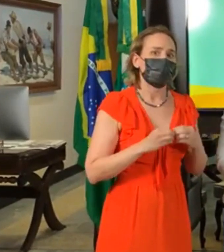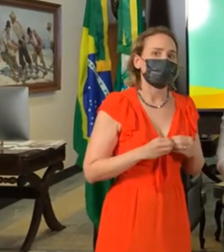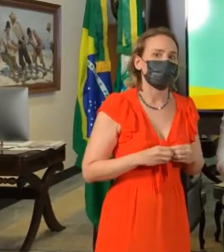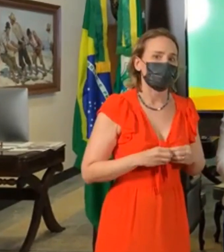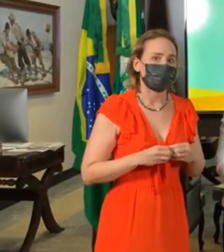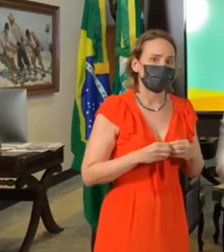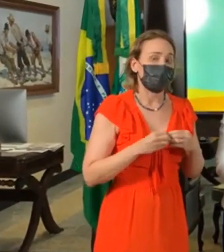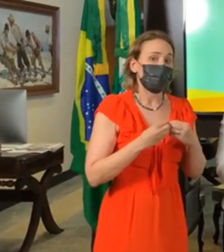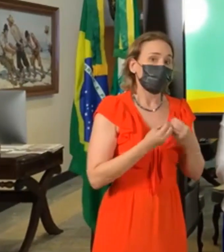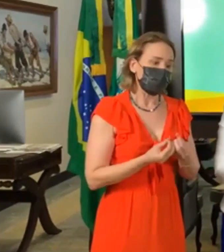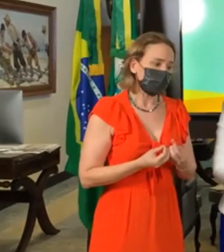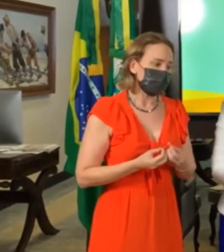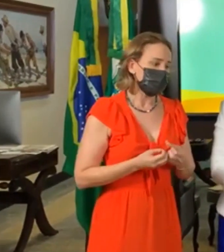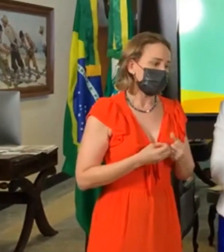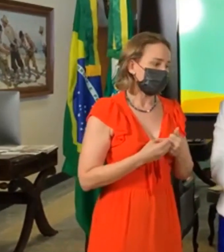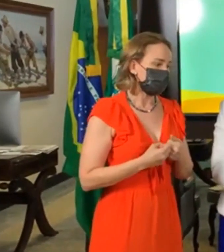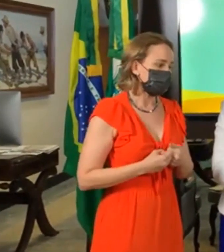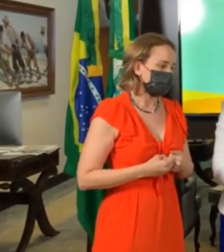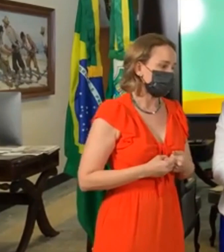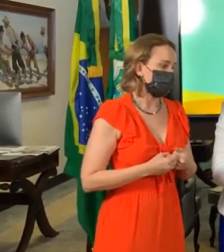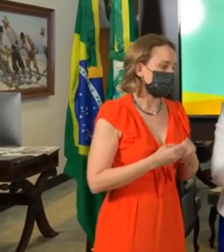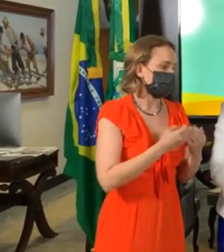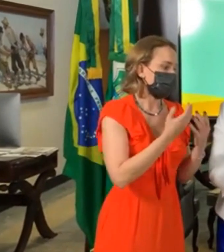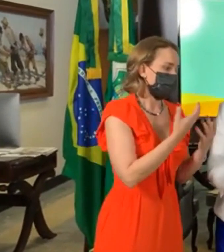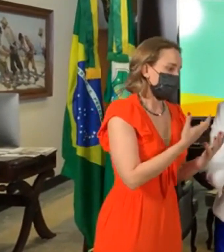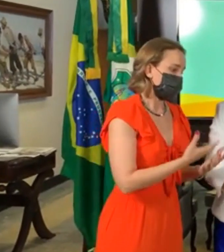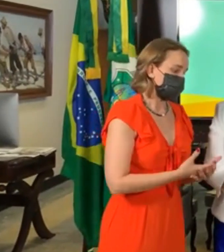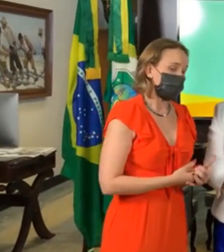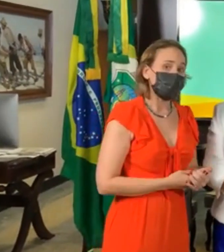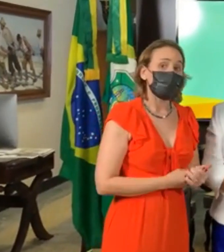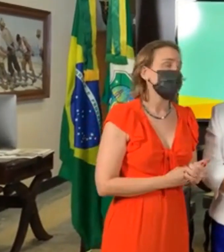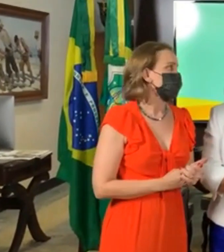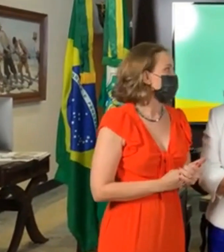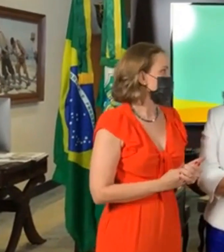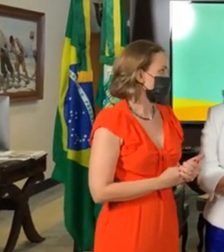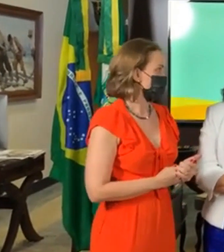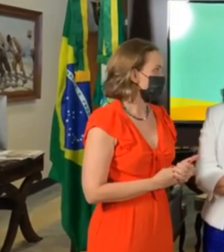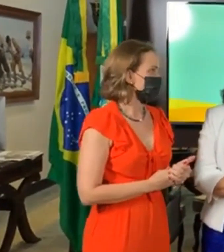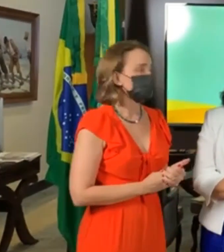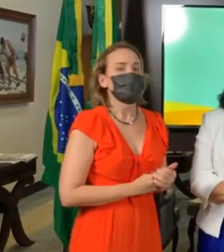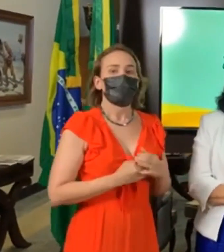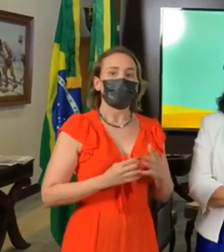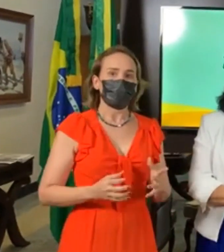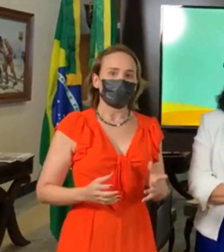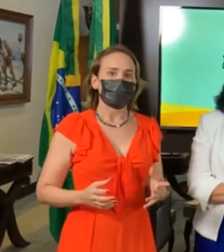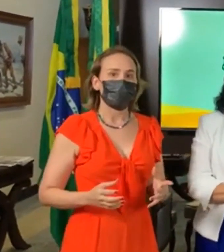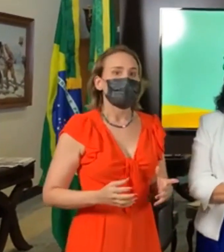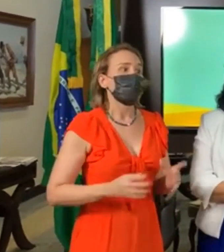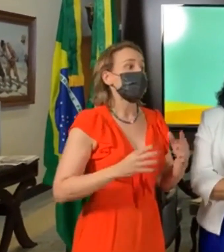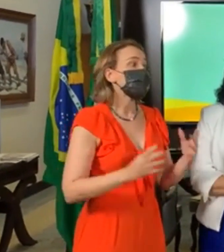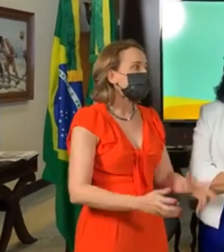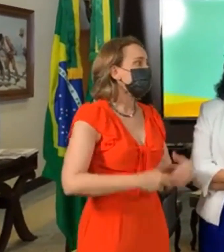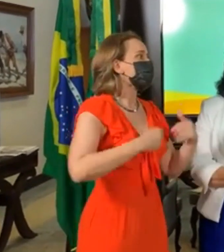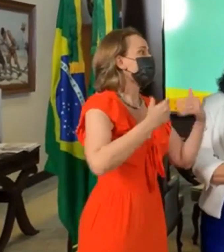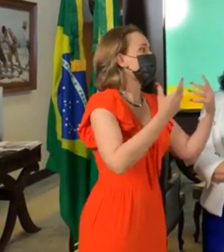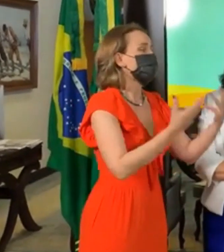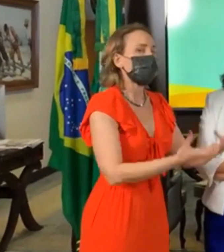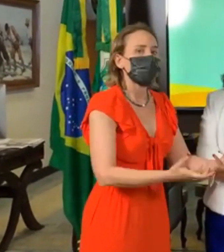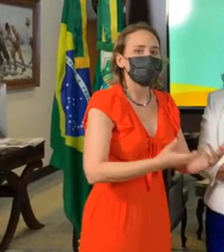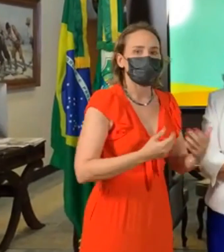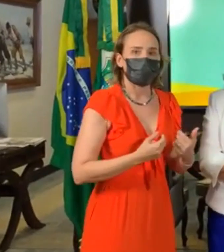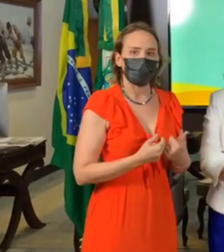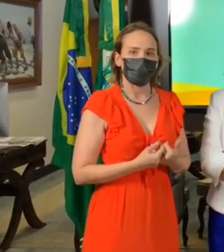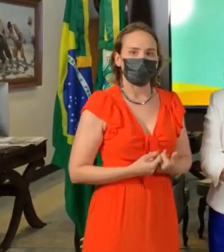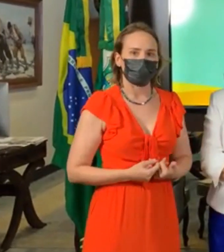essa é uma oportunidade muito grande, e aí, ressaltando aqui a parceria com o Tribunal de Justiça, por quê? Porque é mais uma